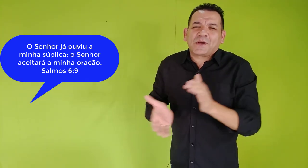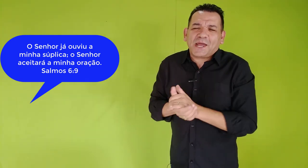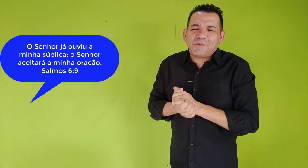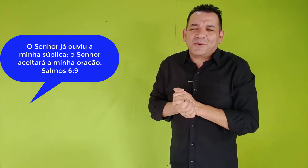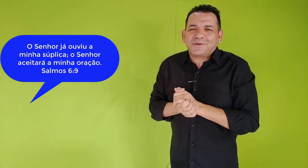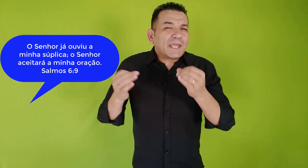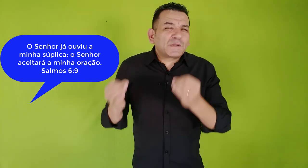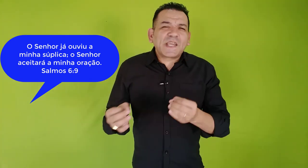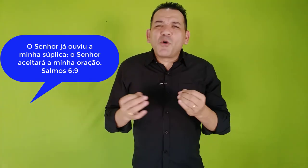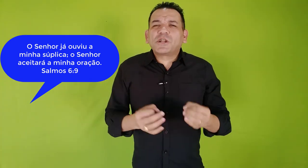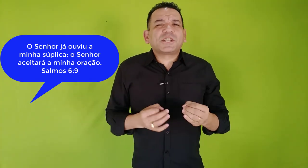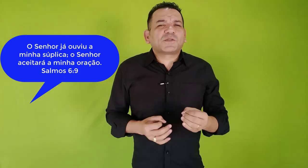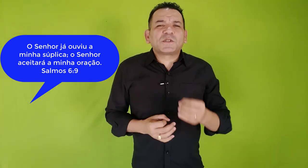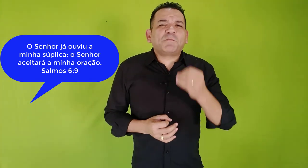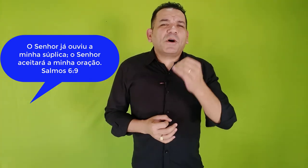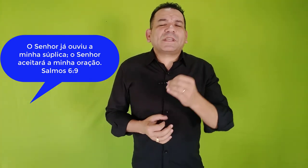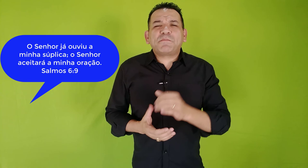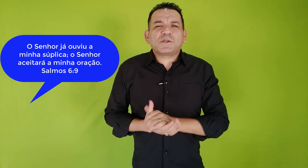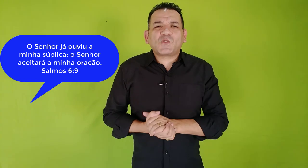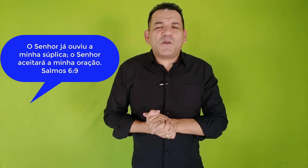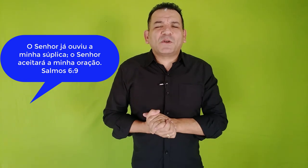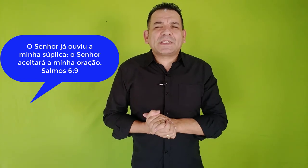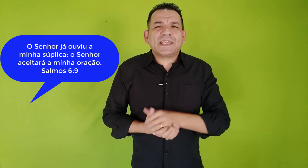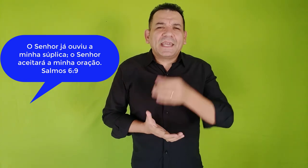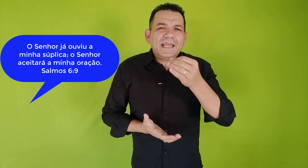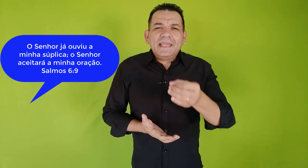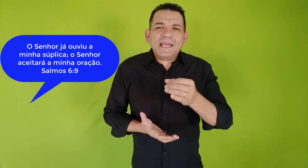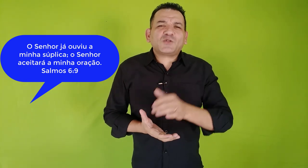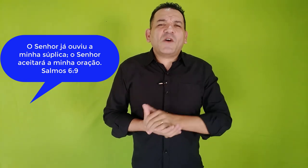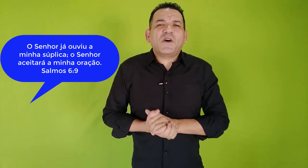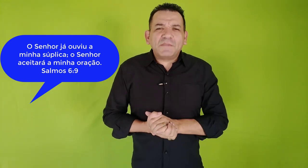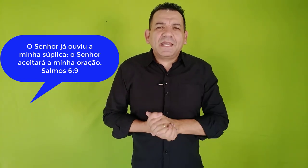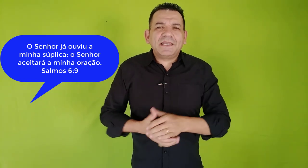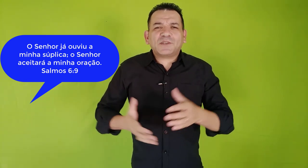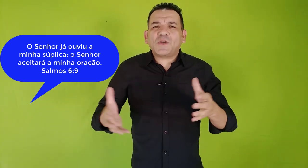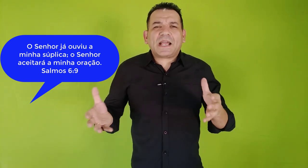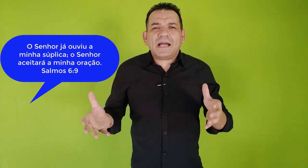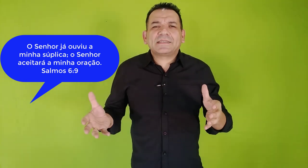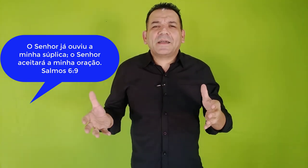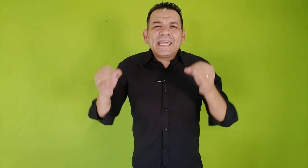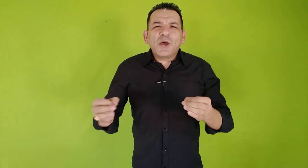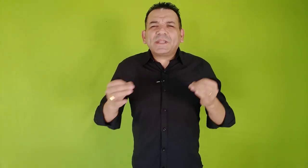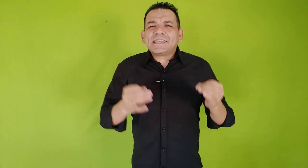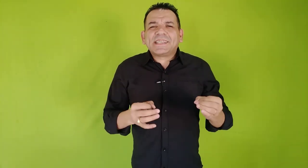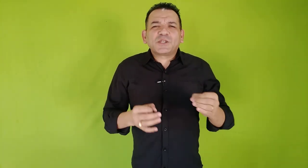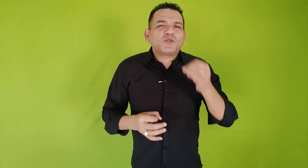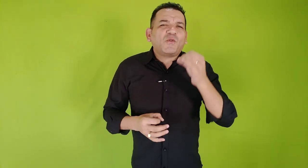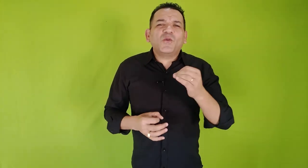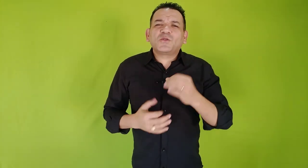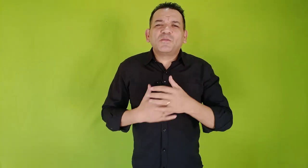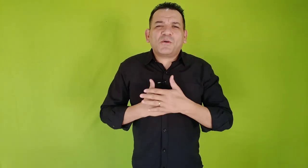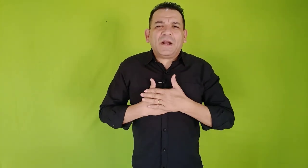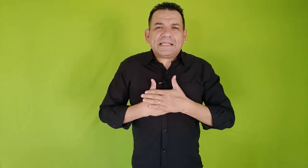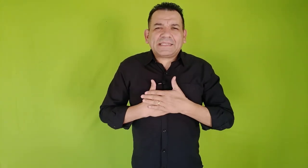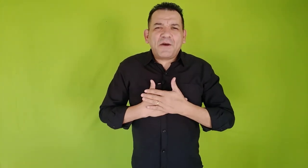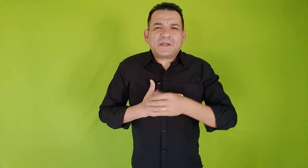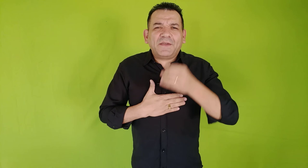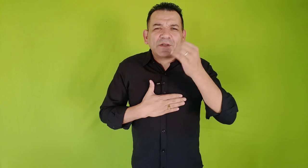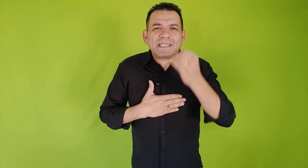coração. Que o Senhor Jesus possa abençoar você e a sua família e a sua casa. Eu desejo do fundo do meu coração que você